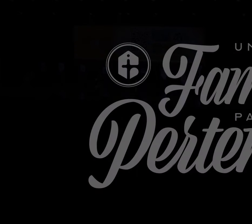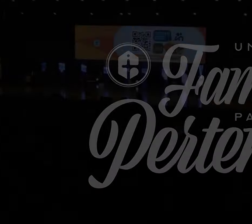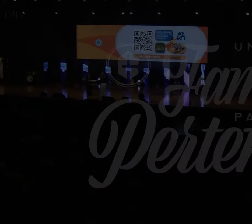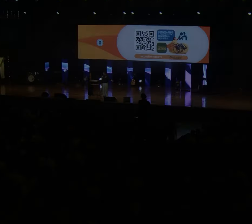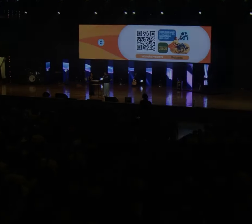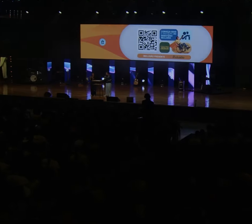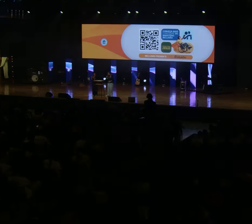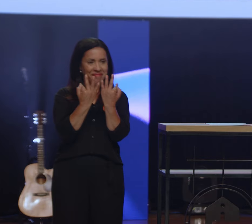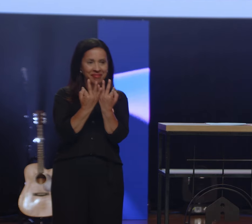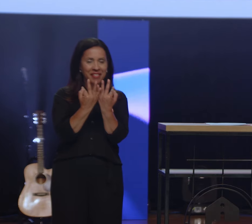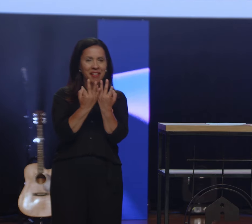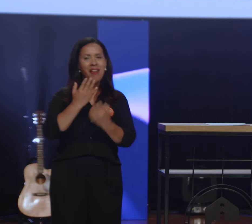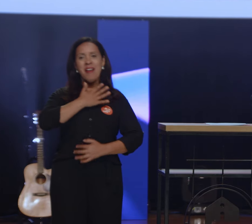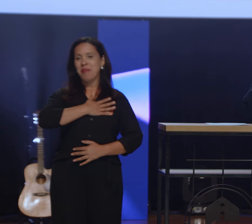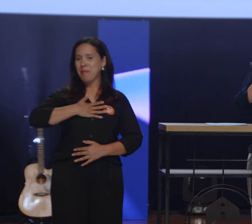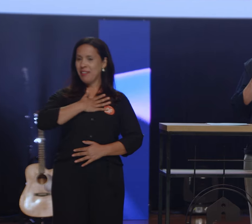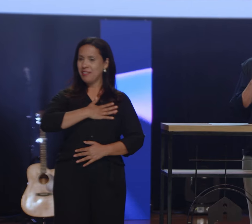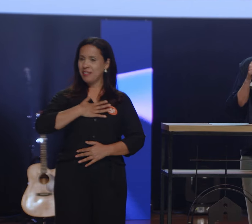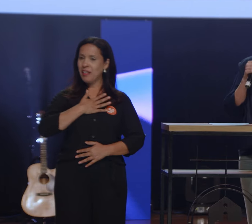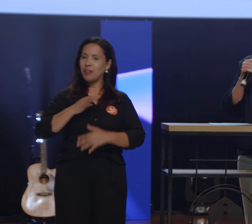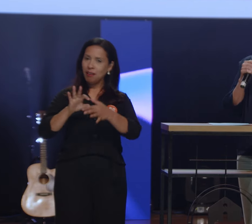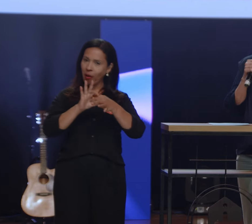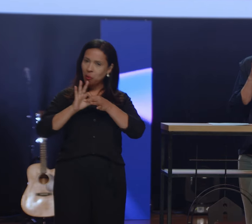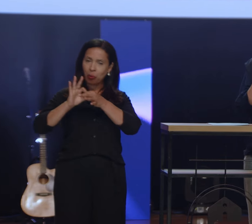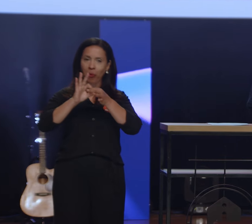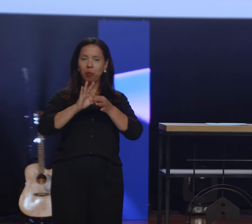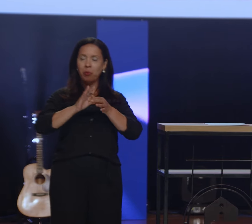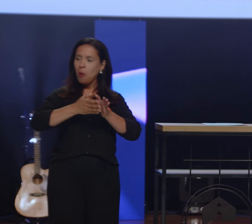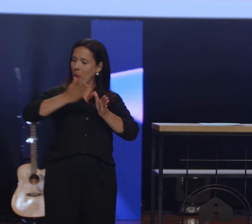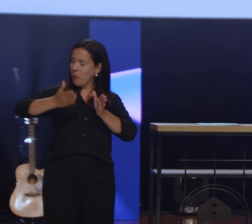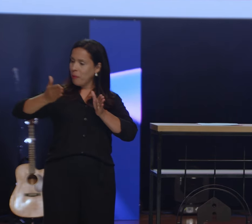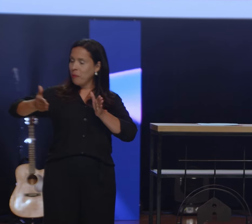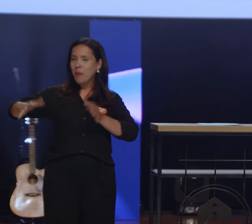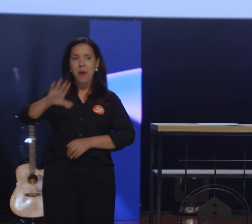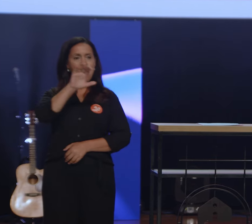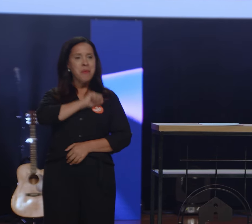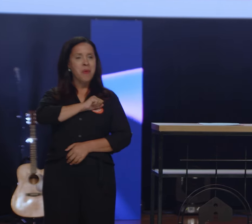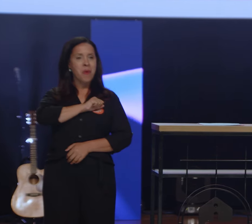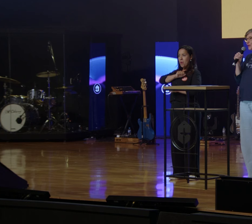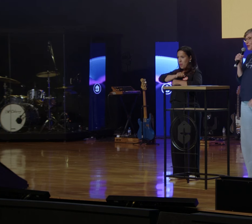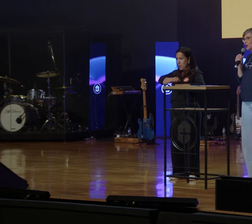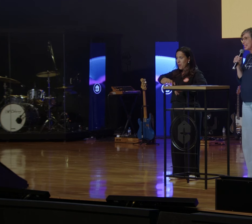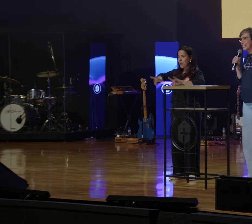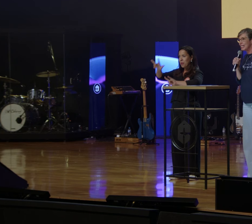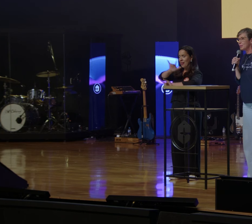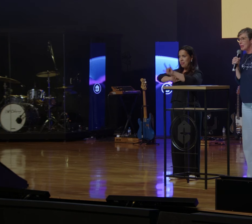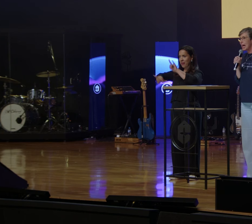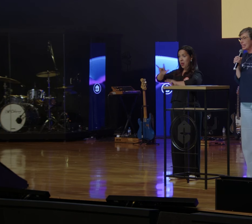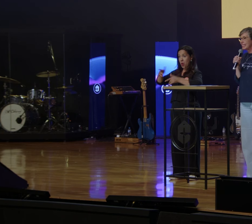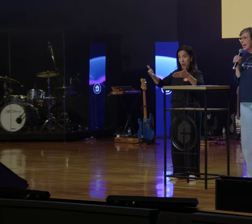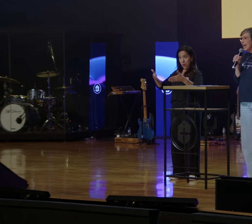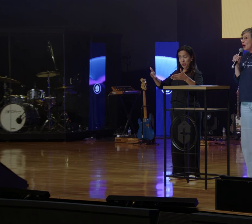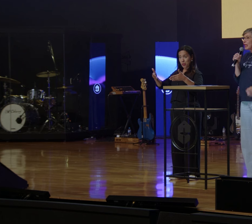É um grande prazer estarmos aqui nessa série Amor em Movimento, hoje falando sobre amar as pessoas com necessidades